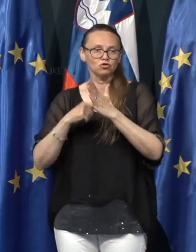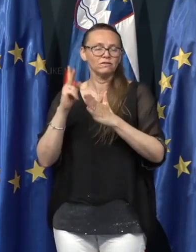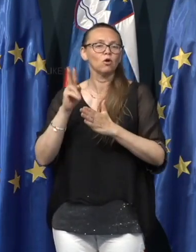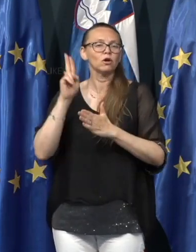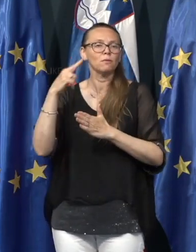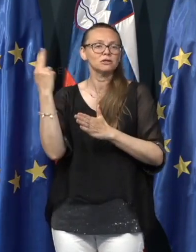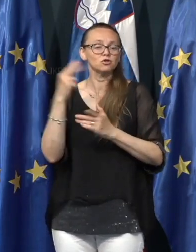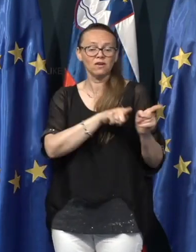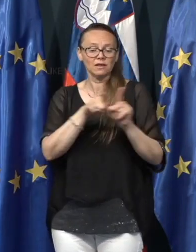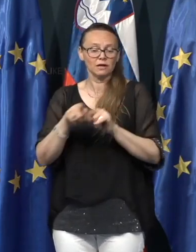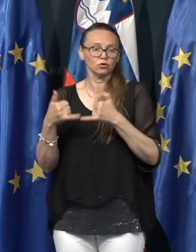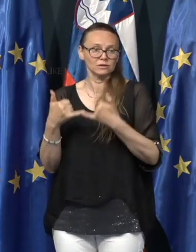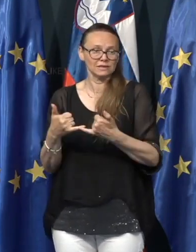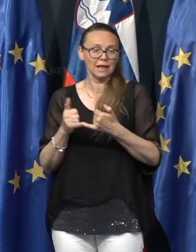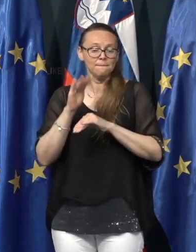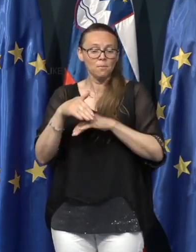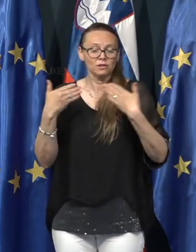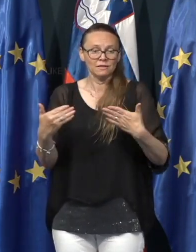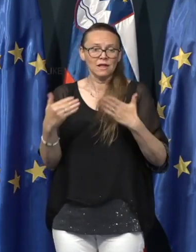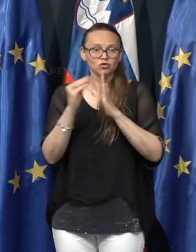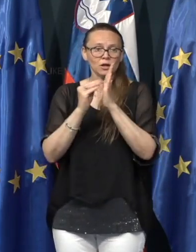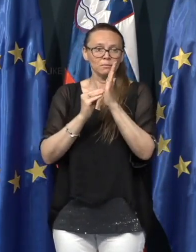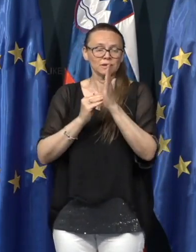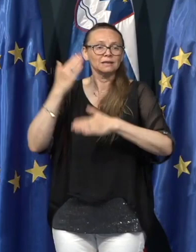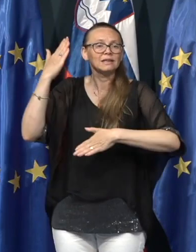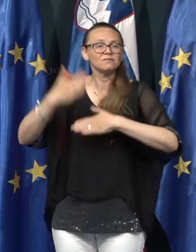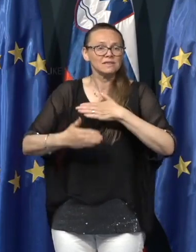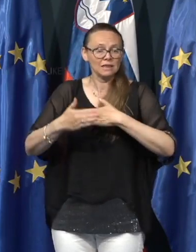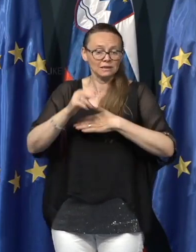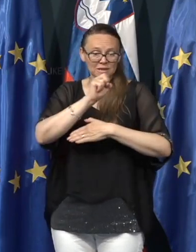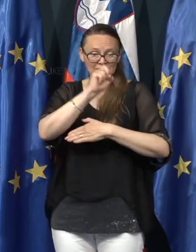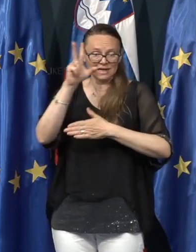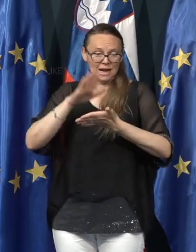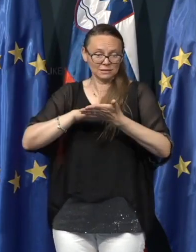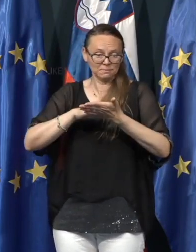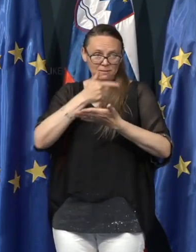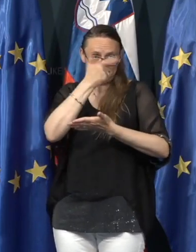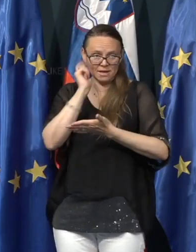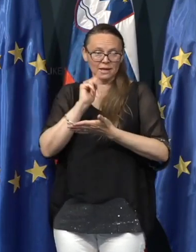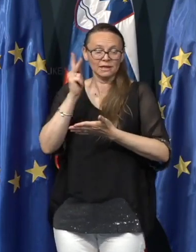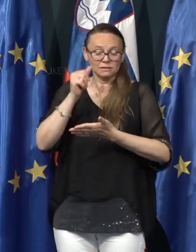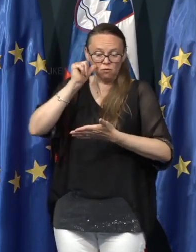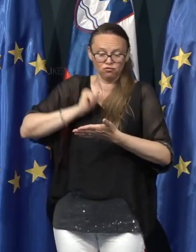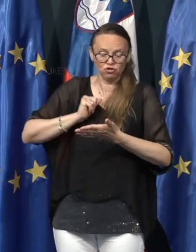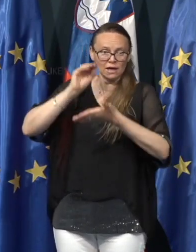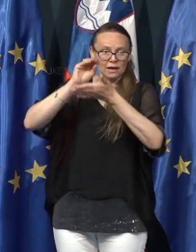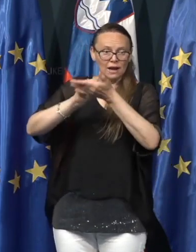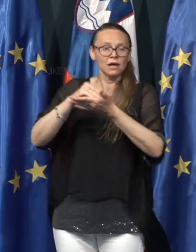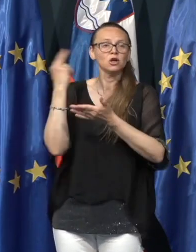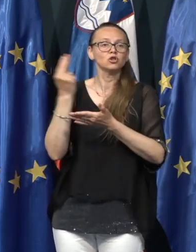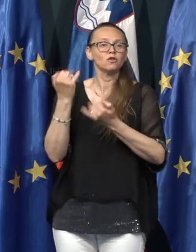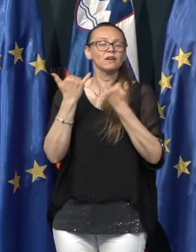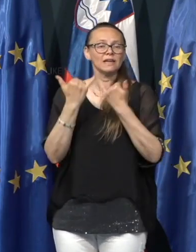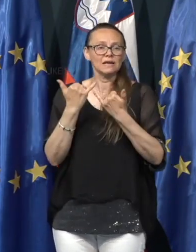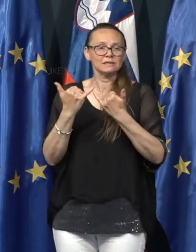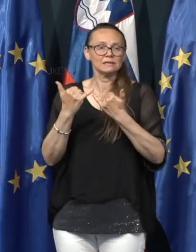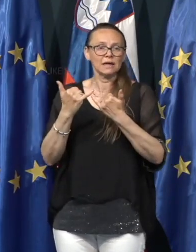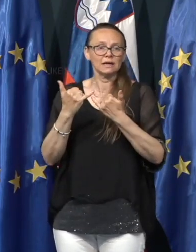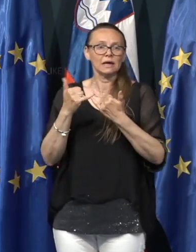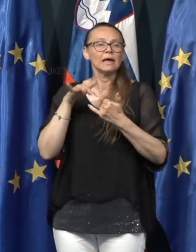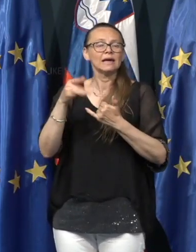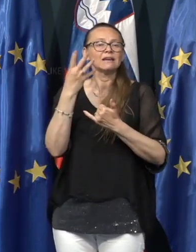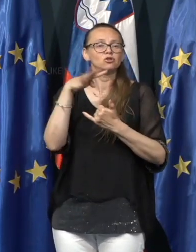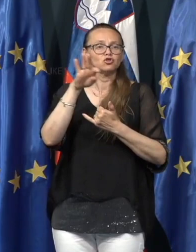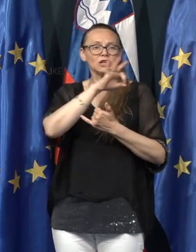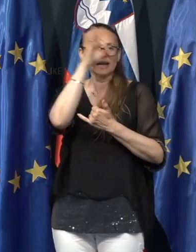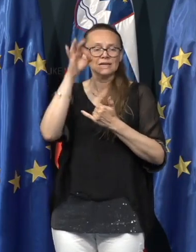Slovenija do sedaj. Po današnjih podatkih s zadnjimi 13 primiri, ki smo jih zabeležili včeraj, Slovenija se daj sega v 14